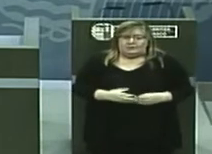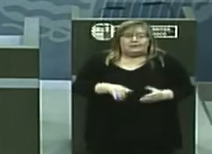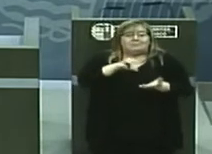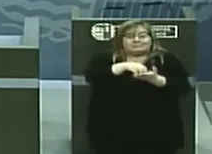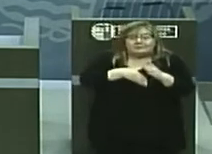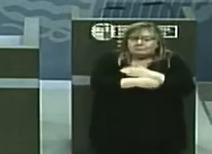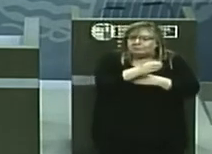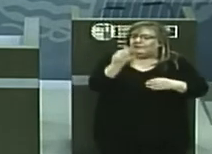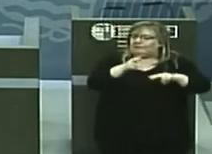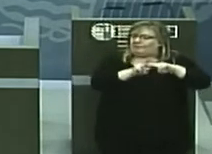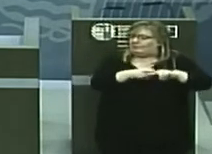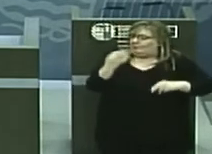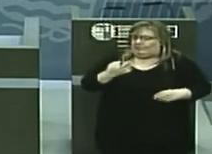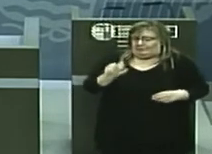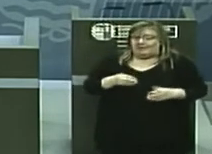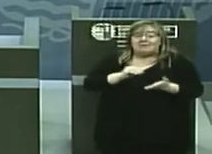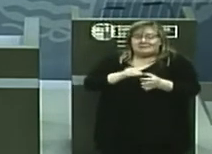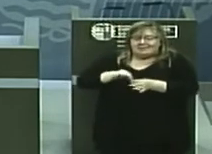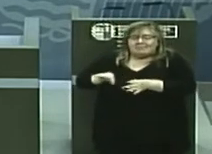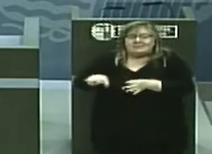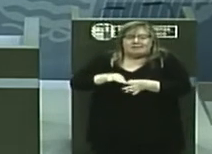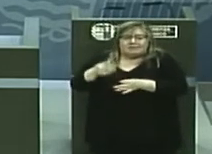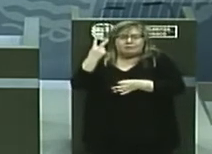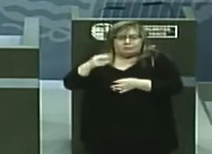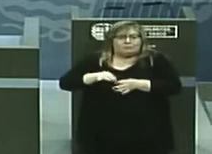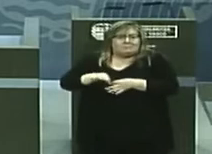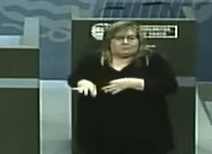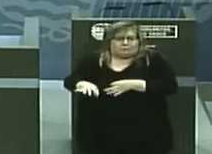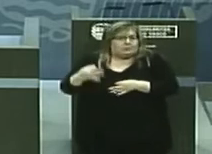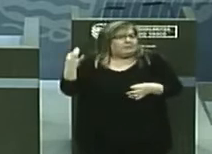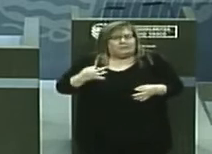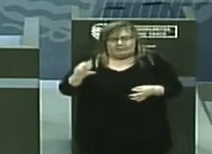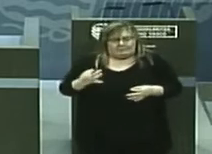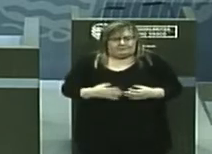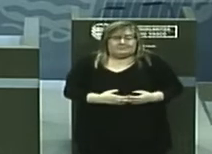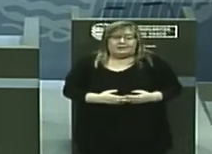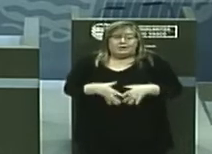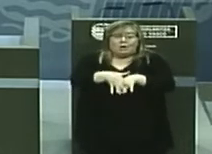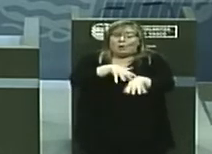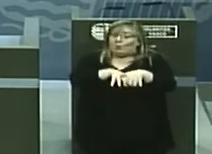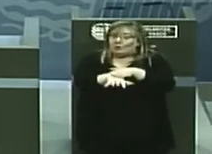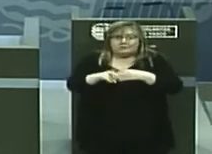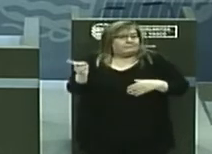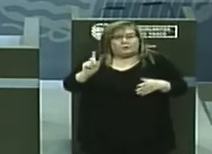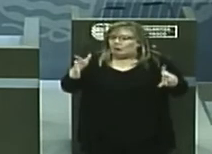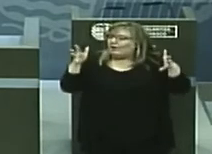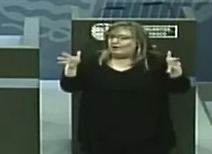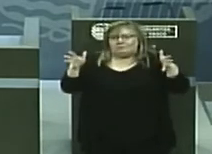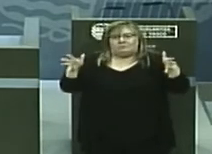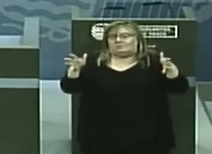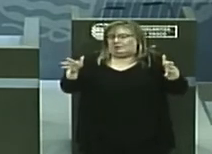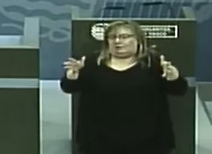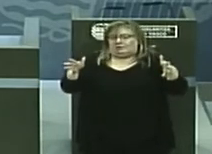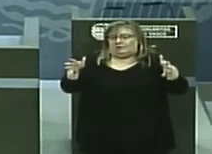sanitarios y mantener dos metros de distancia entre las personas. El uso de guantes no está recomendado.